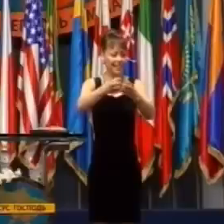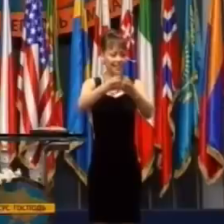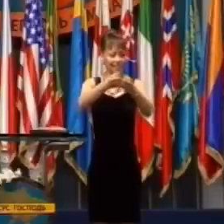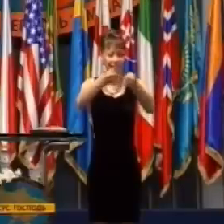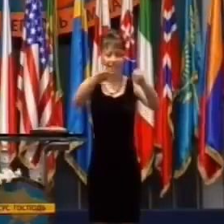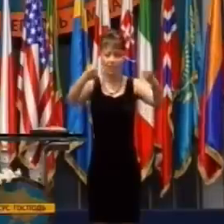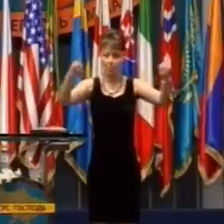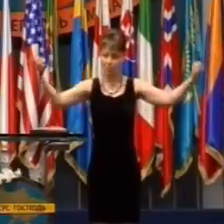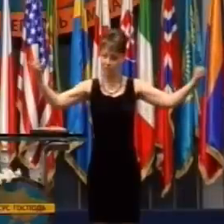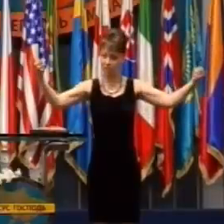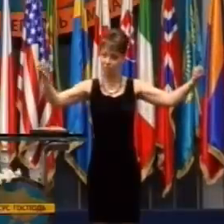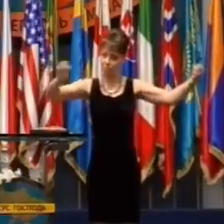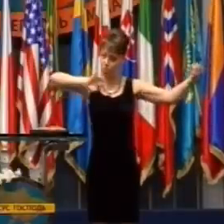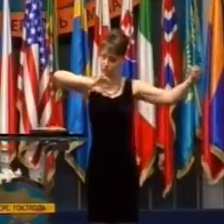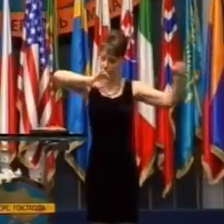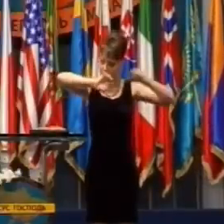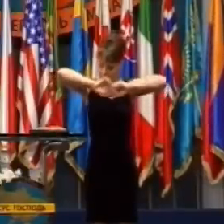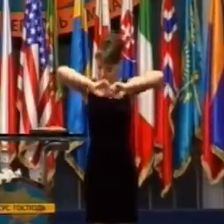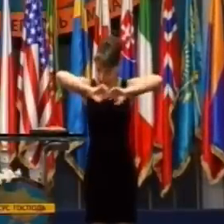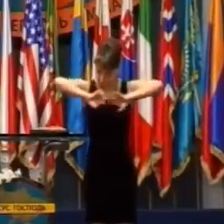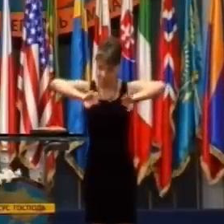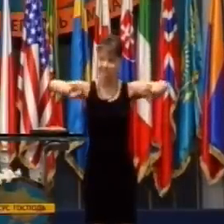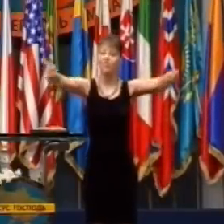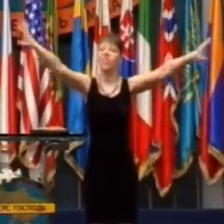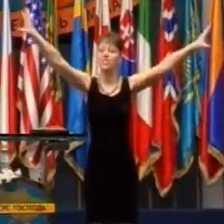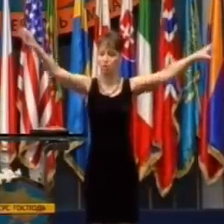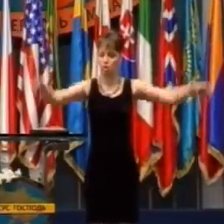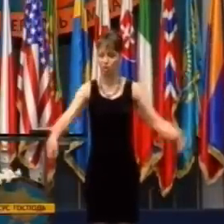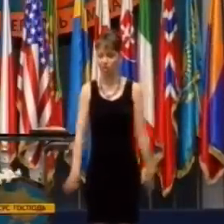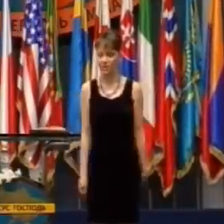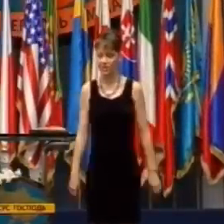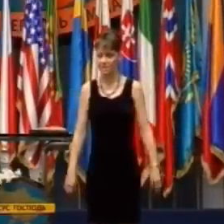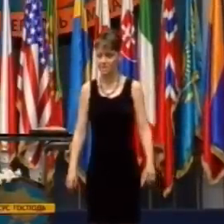alebo ako sa rozdelili na dve a obišli náš dom.